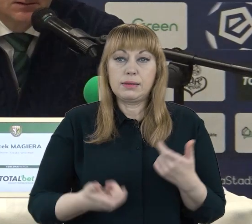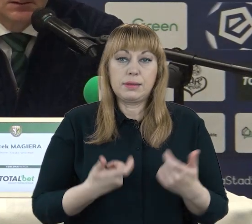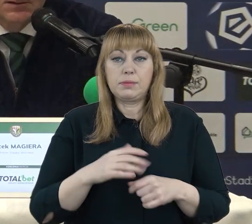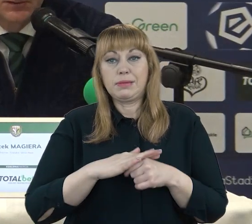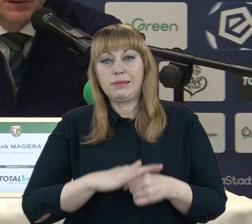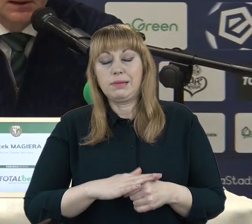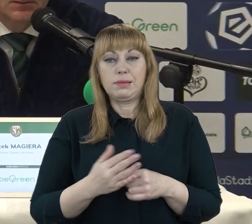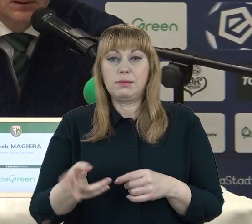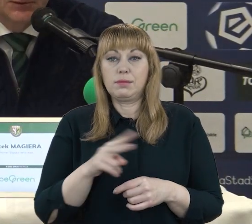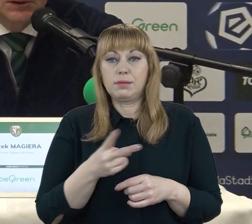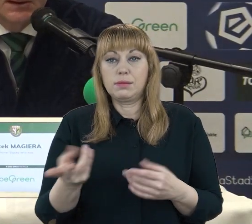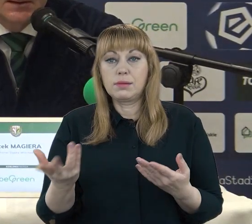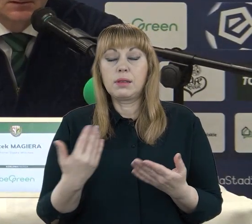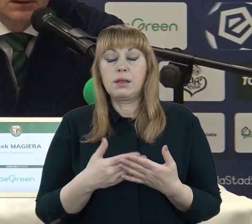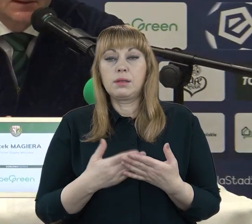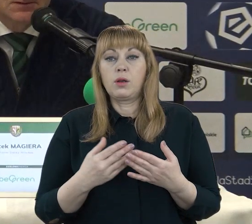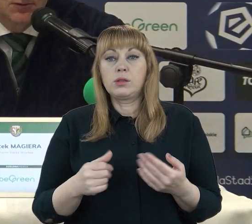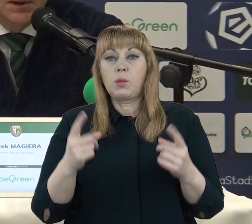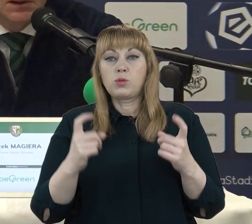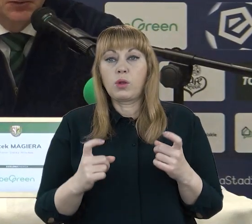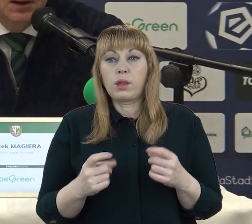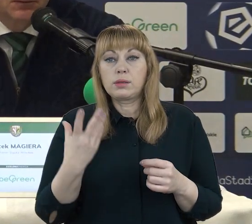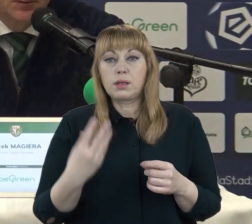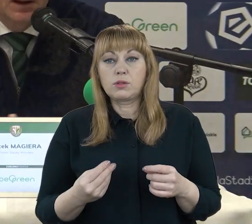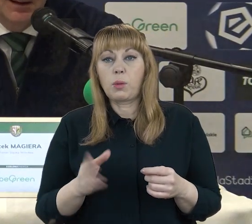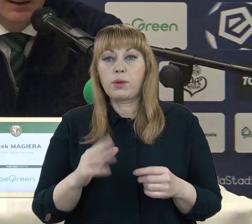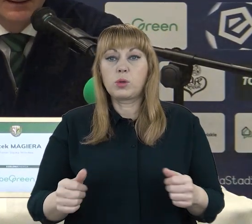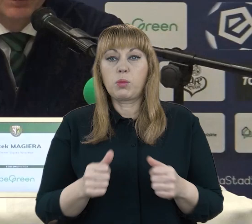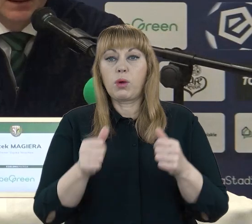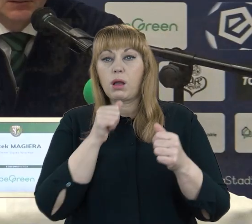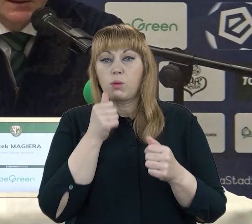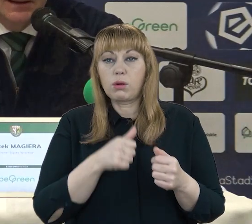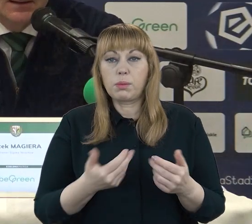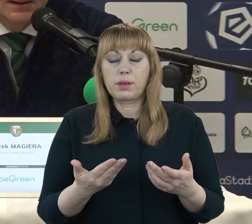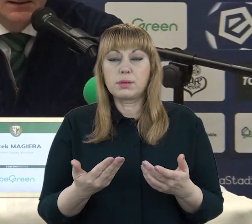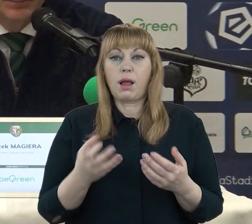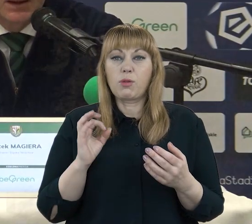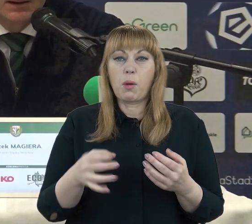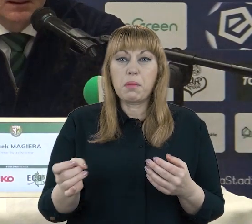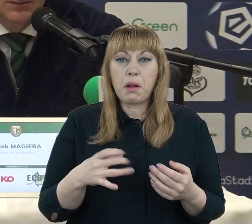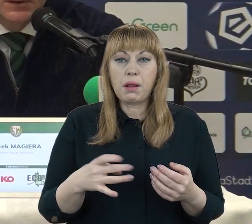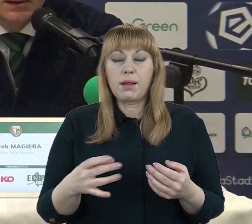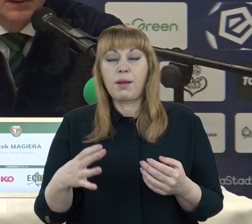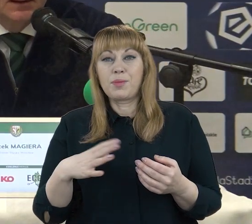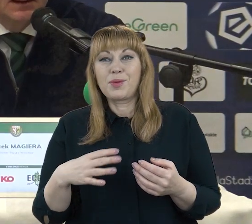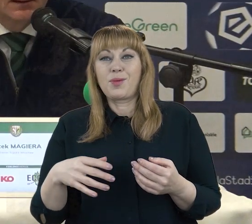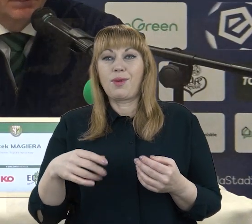co powiedziałem, początek sezonu, awans do europejskich kucharów, dobra gra, cały czas nakręcanie tej takiej pozytywnej energii,